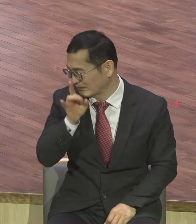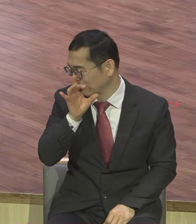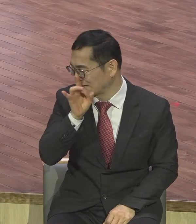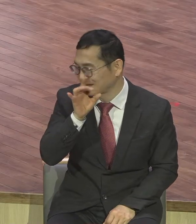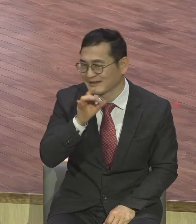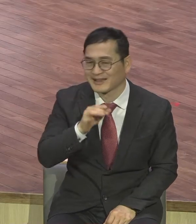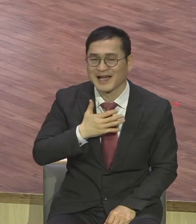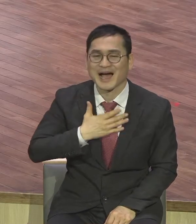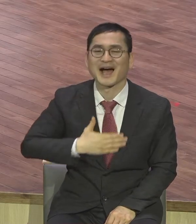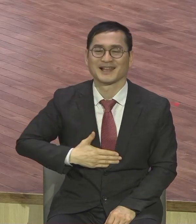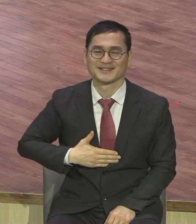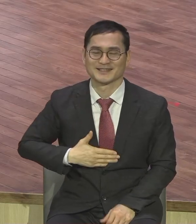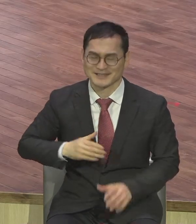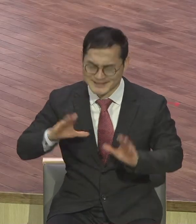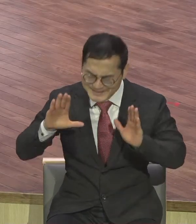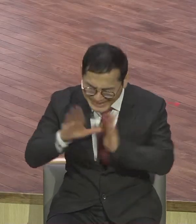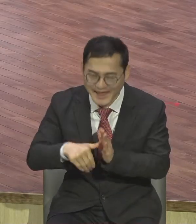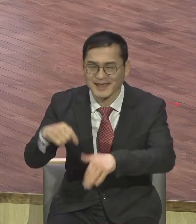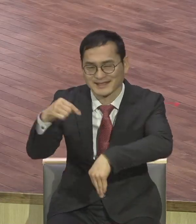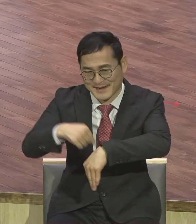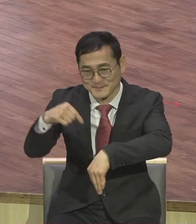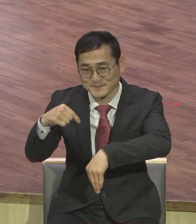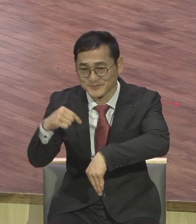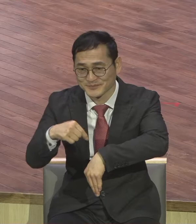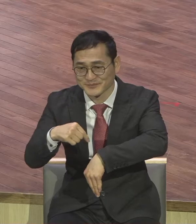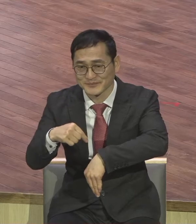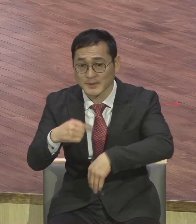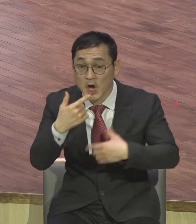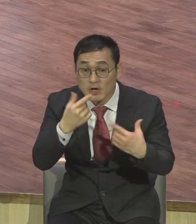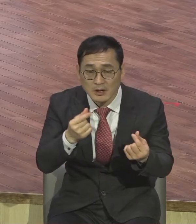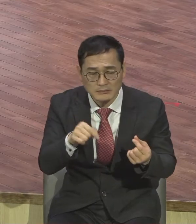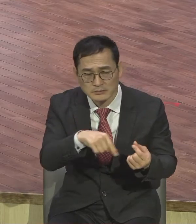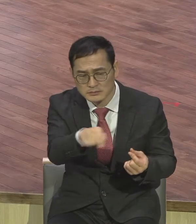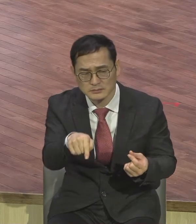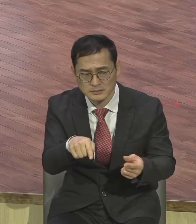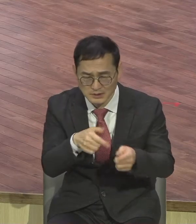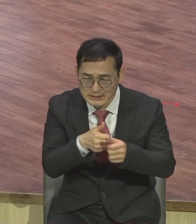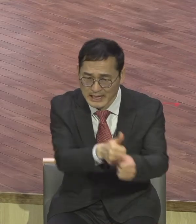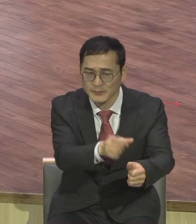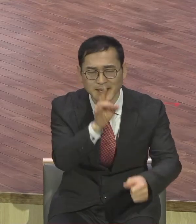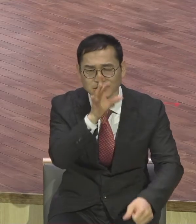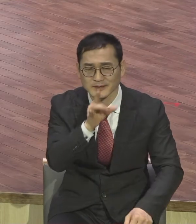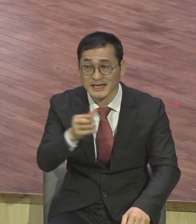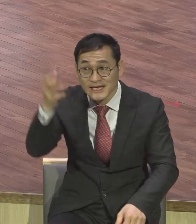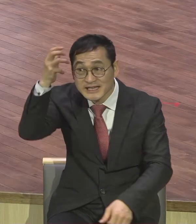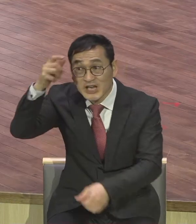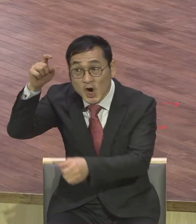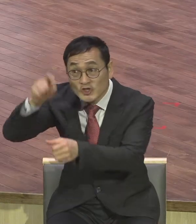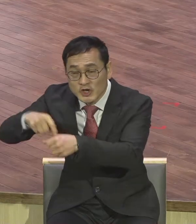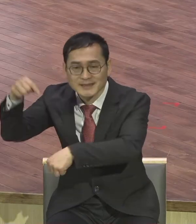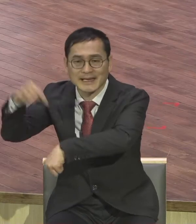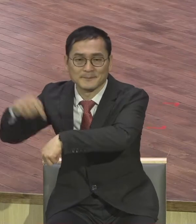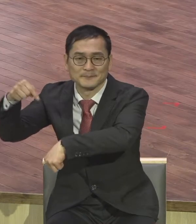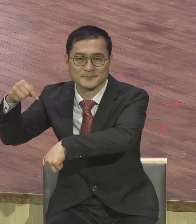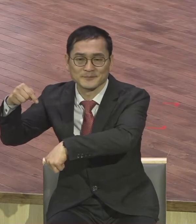이게 먼저 돼야 돼요 지금 예배드리고 말씀드린 이 시간이 바로 영타의 시간이 돼야 돼요